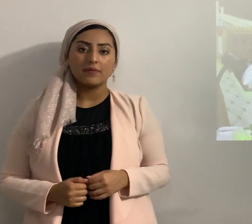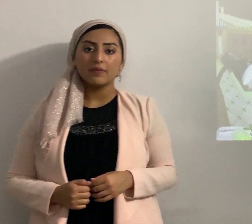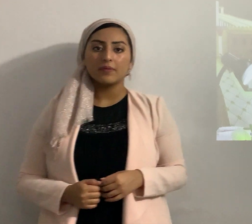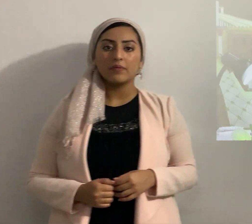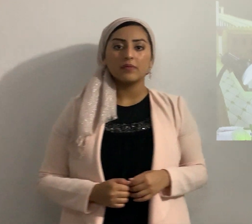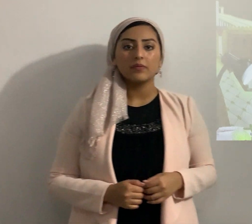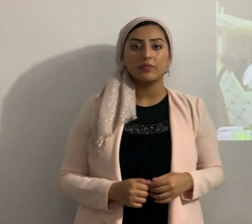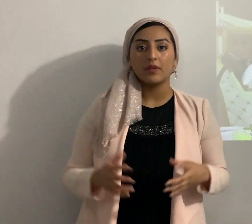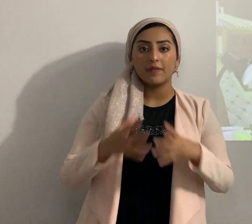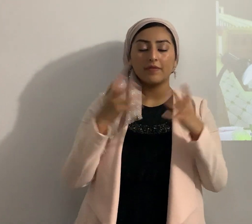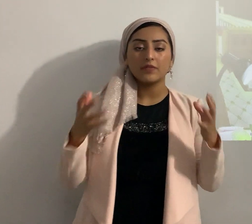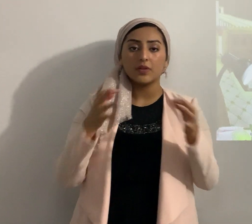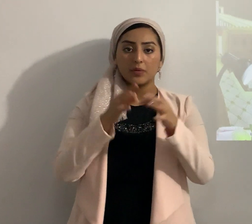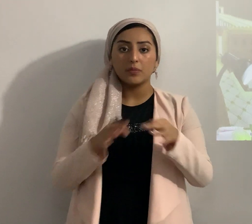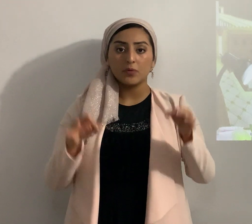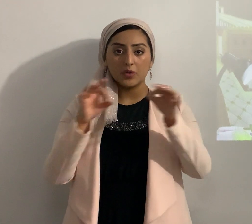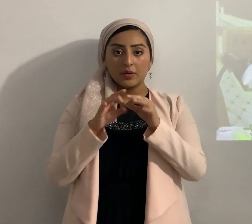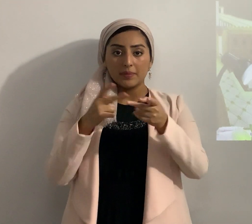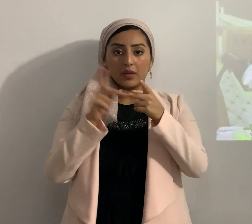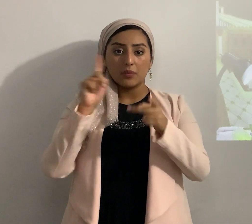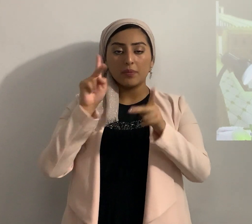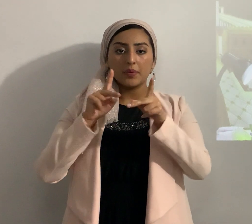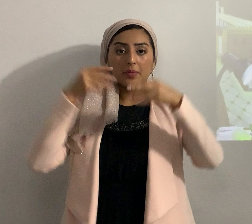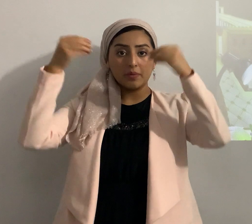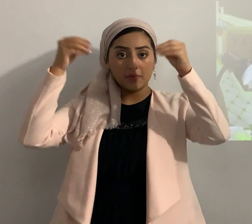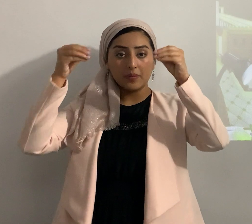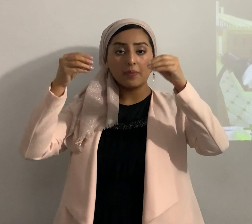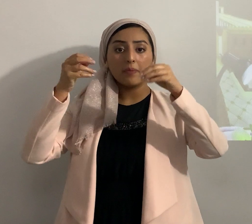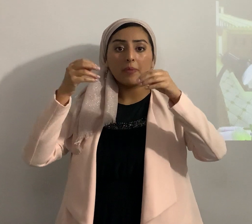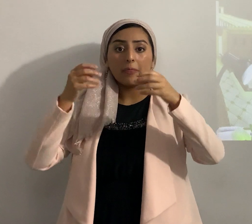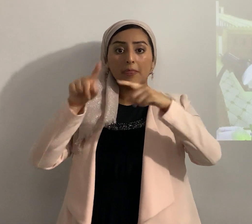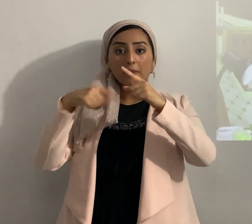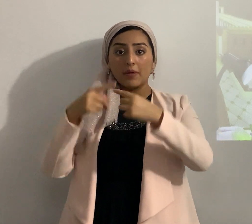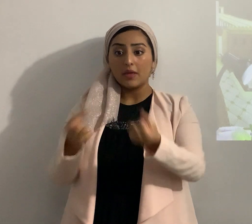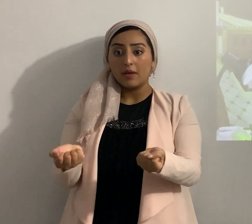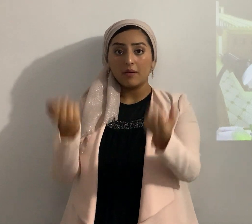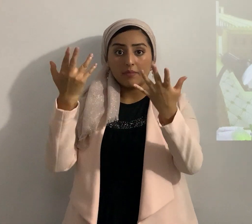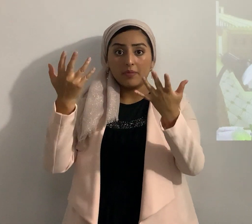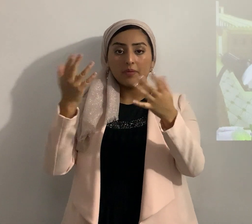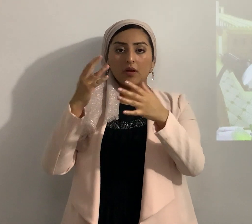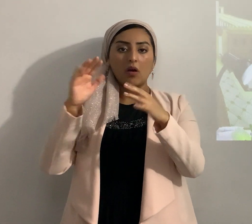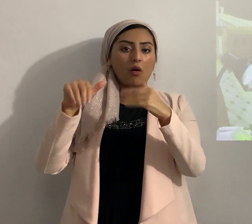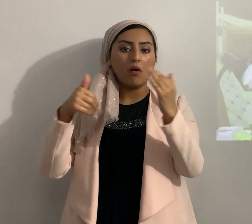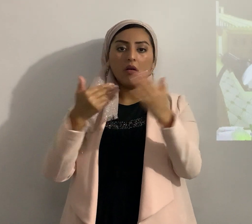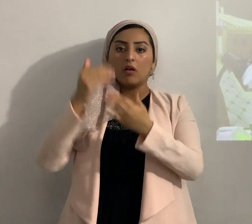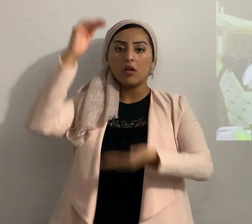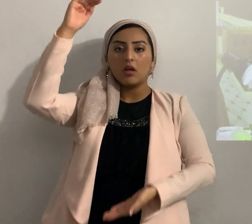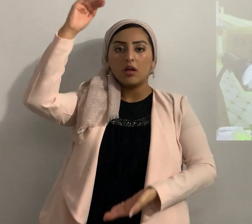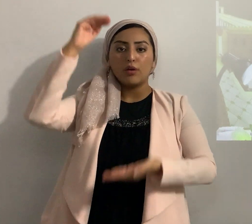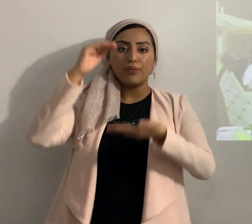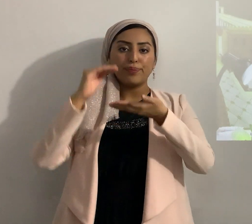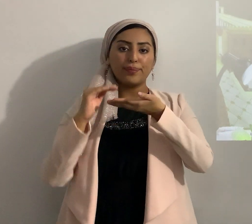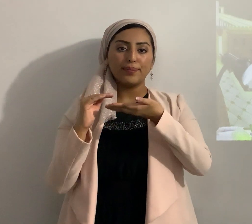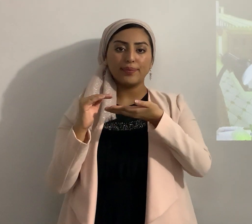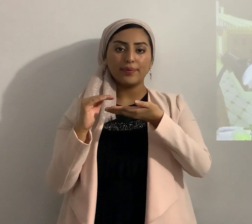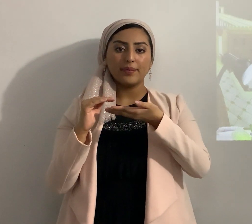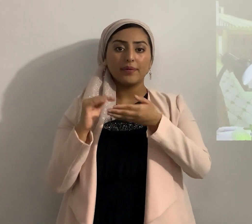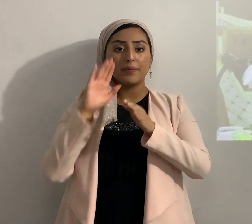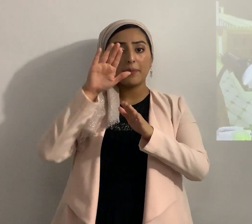comercial importante pues al quemarla pues se acababa todo ese comercio pagano recuerden todos los